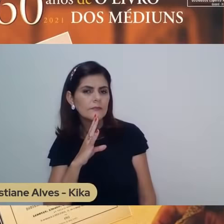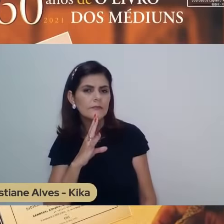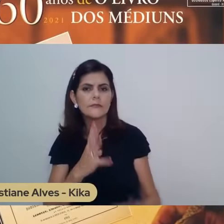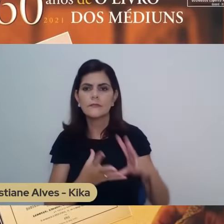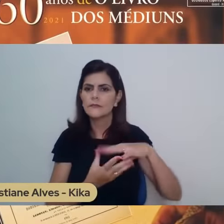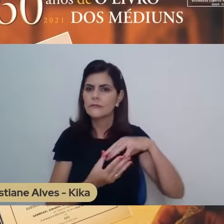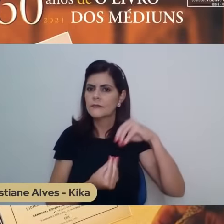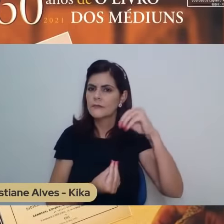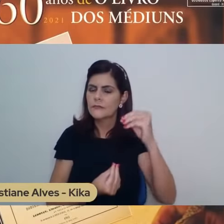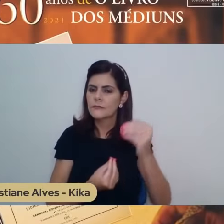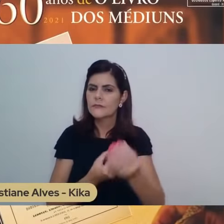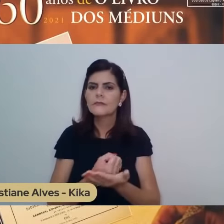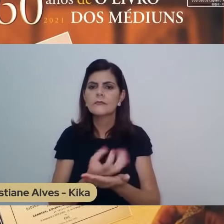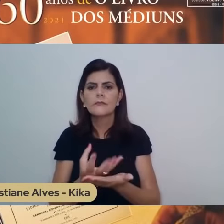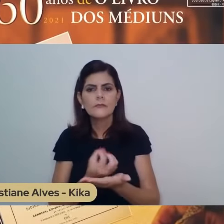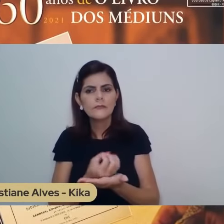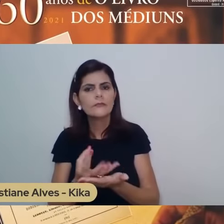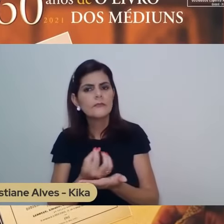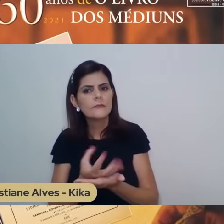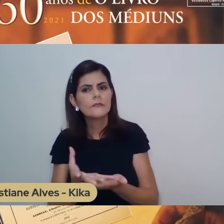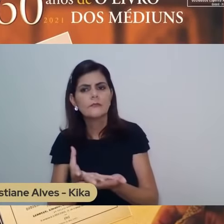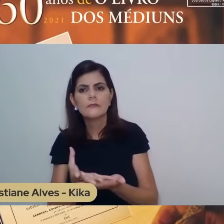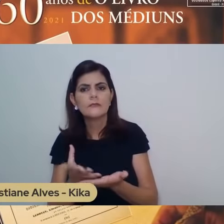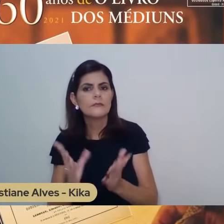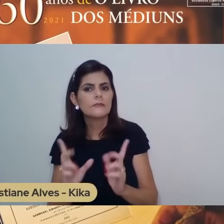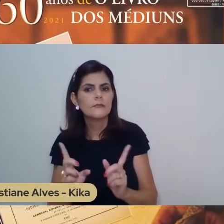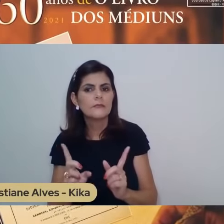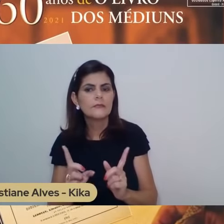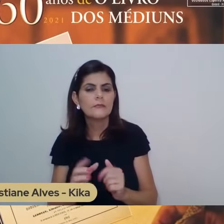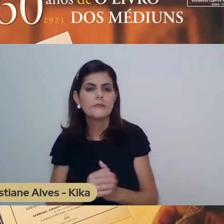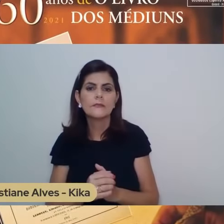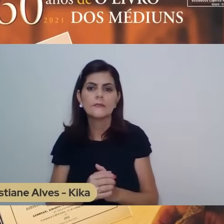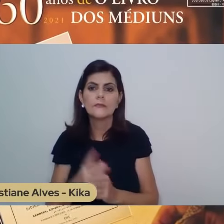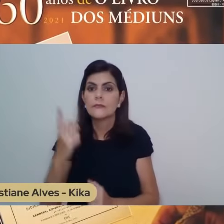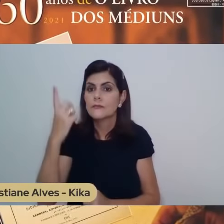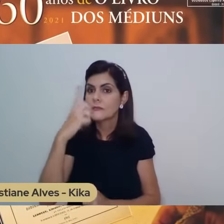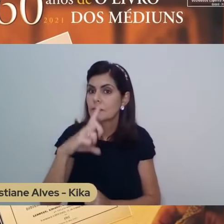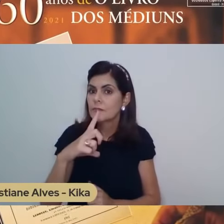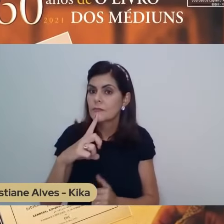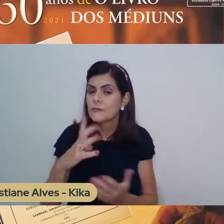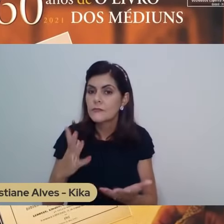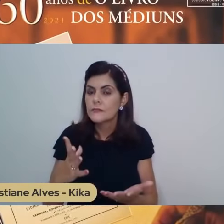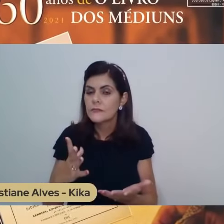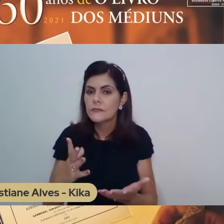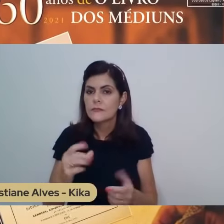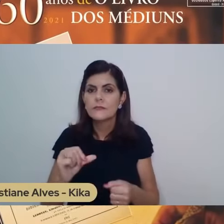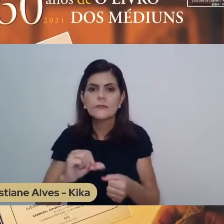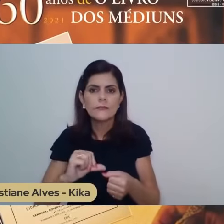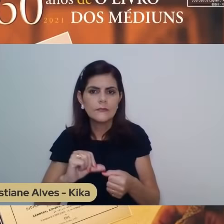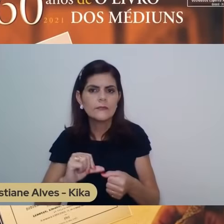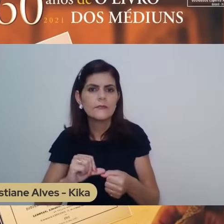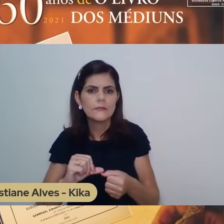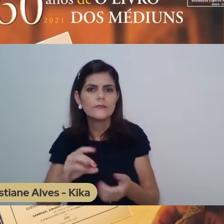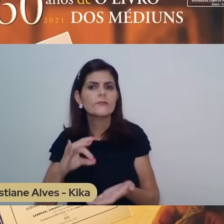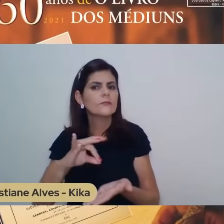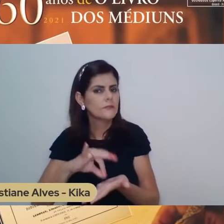evangelho, nada estaremos ou nada conseguiremos edificar verdadeiramente